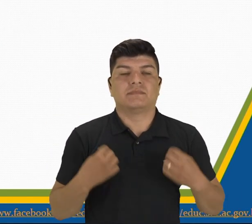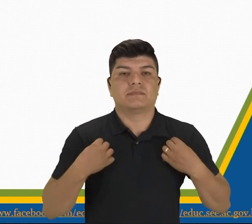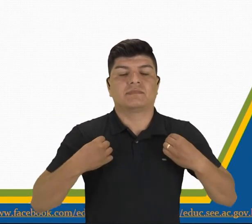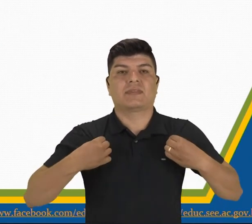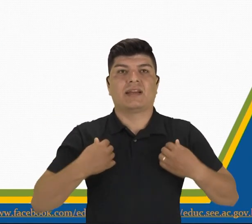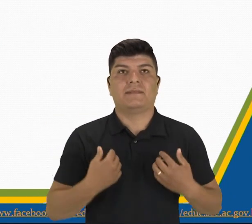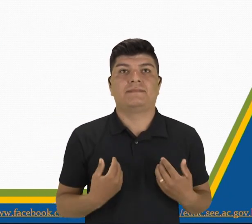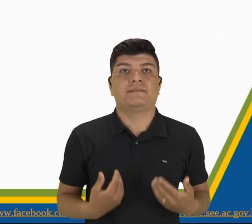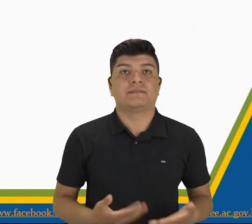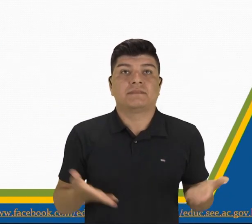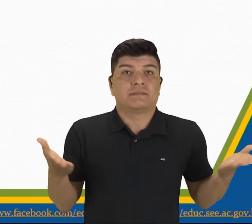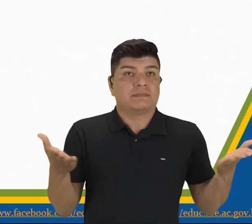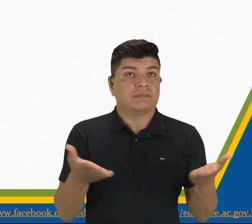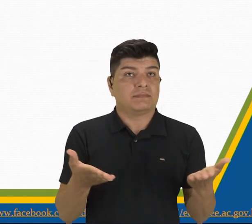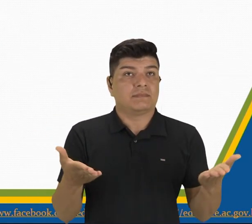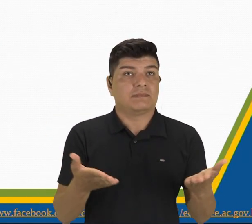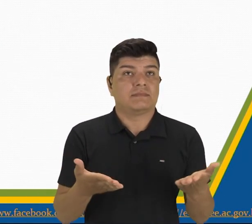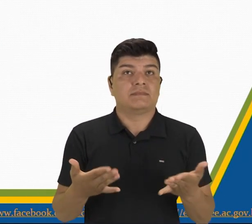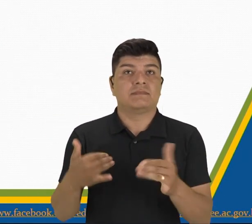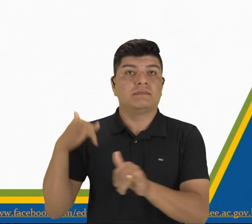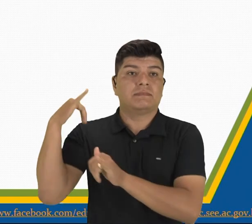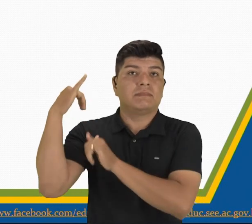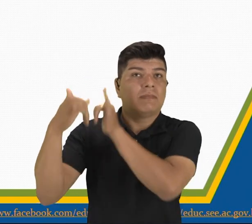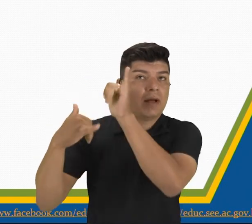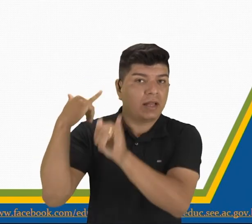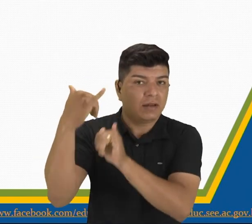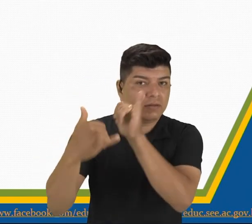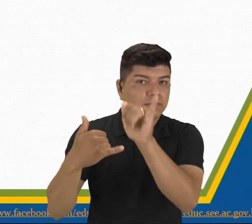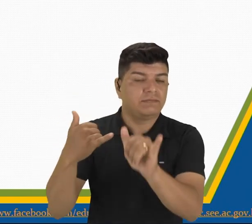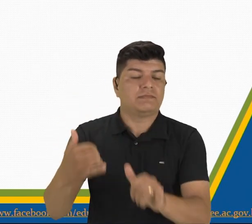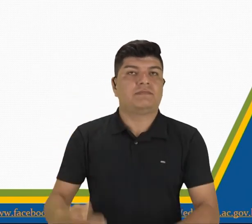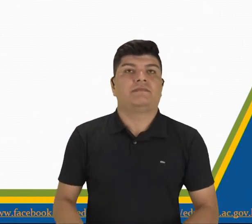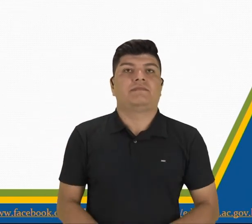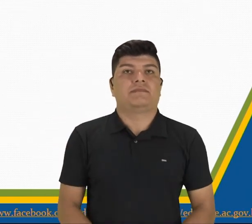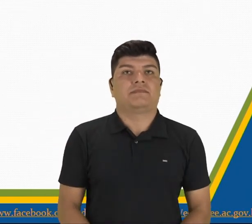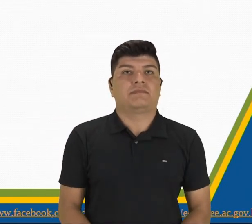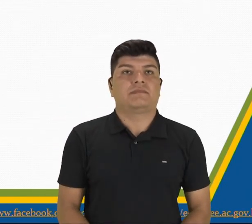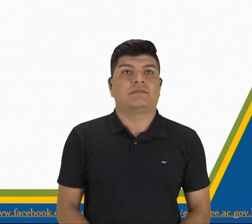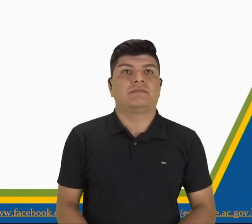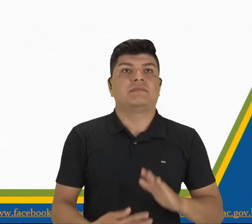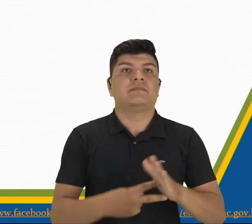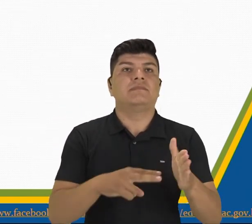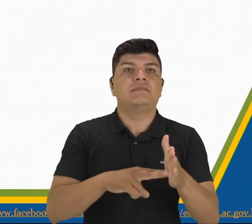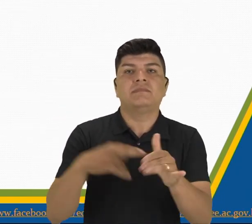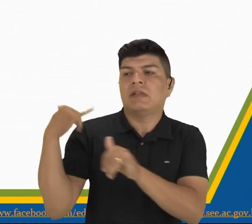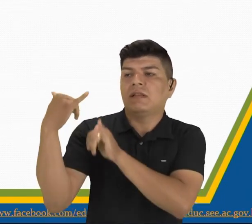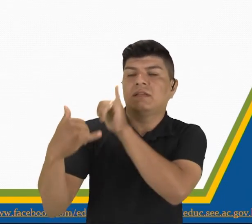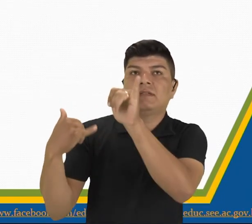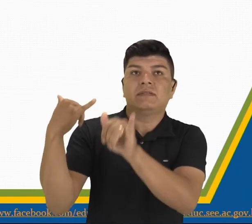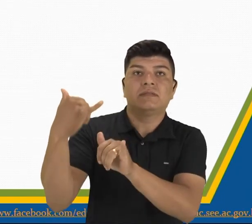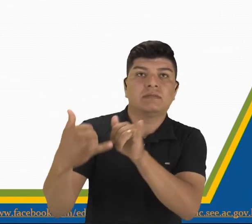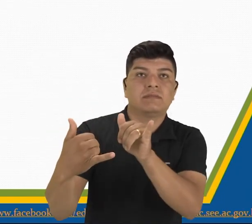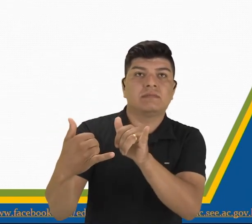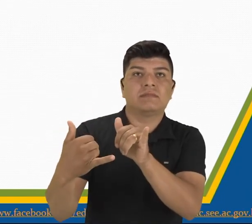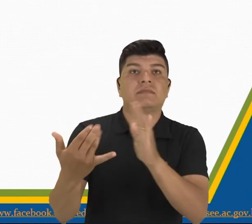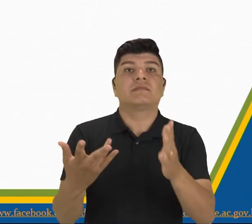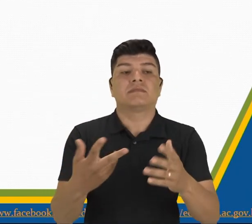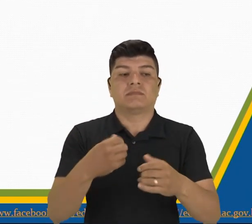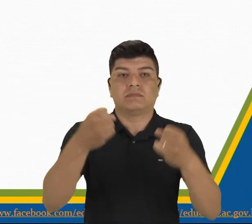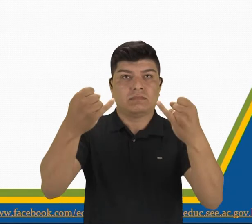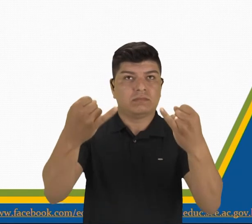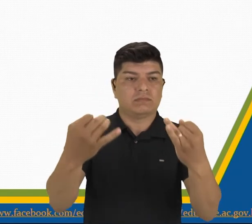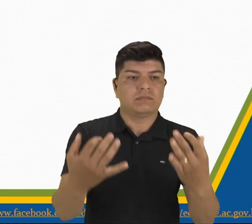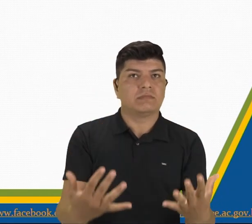Ahora, vamos para la leyenda. ¿Qué es una leyenda? La leyenda es una